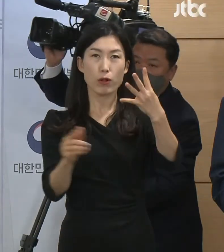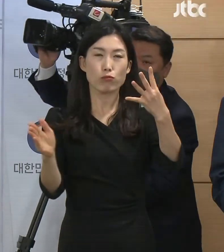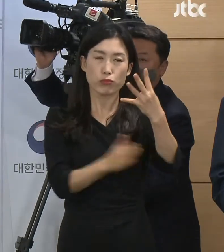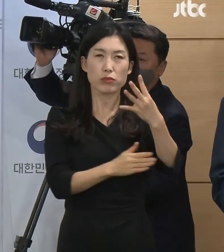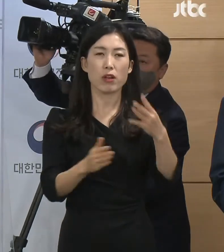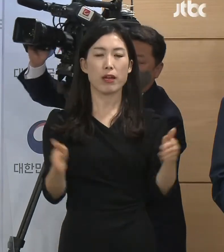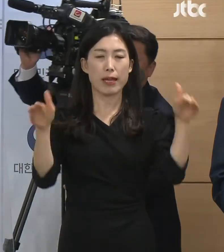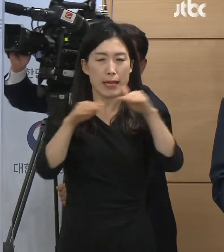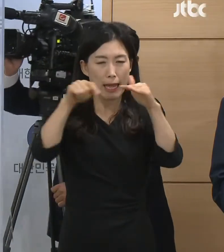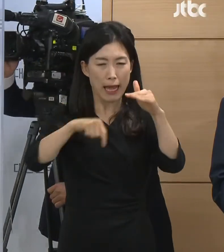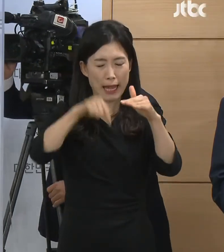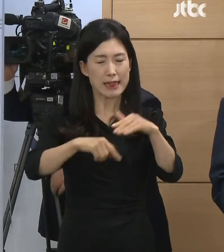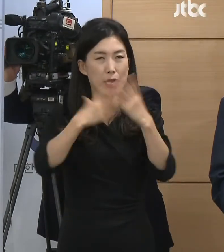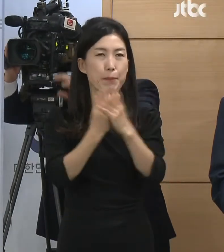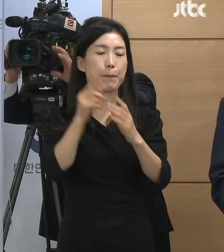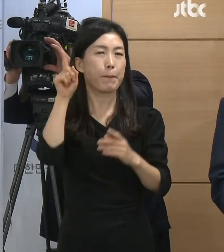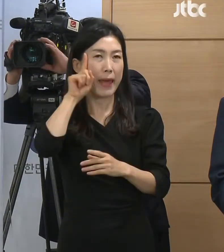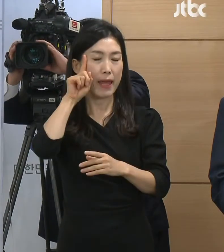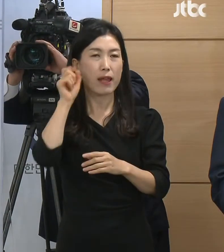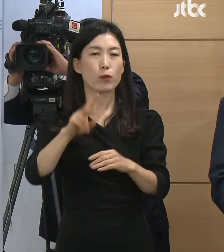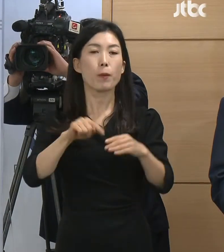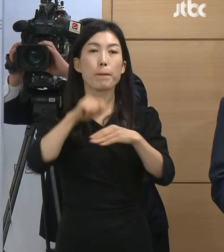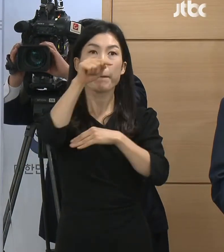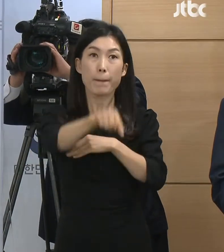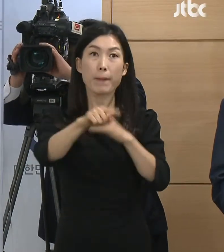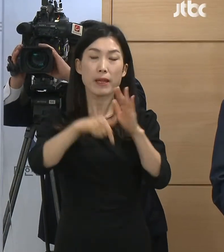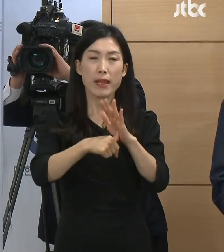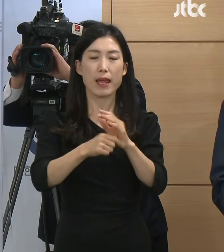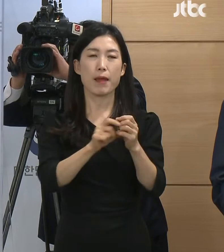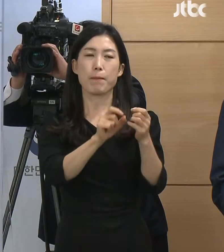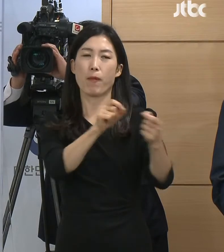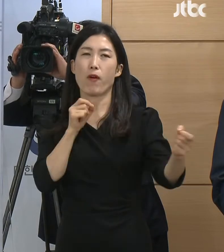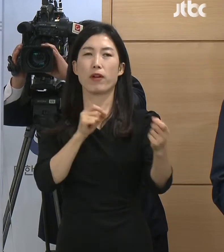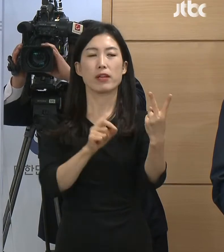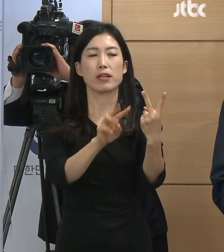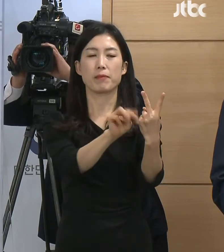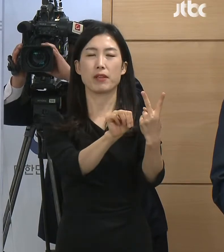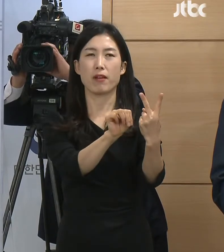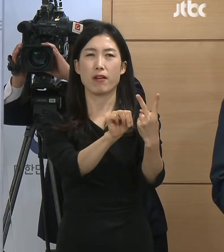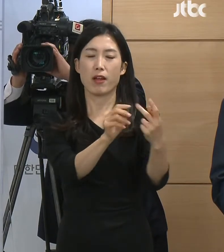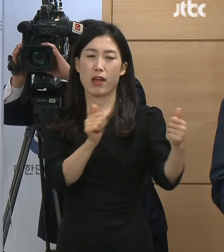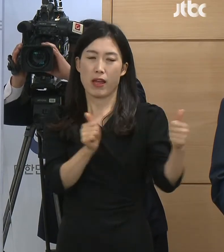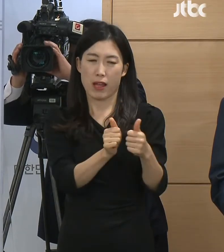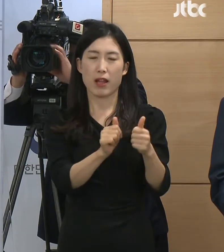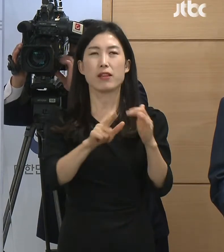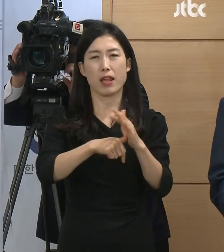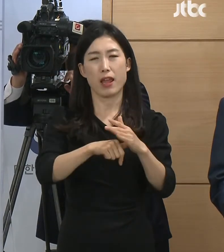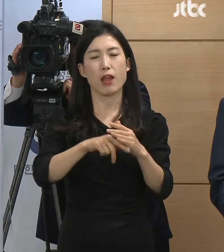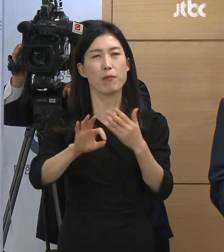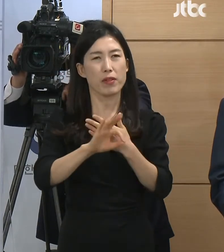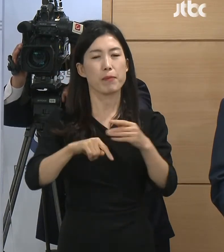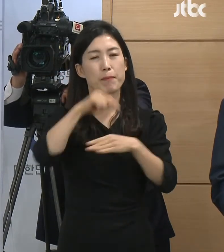전체와 2m 이내 거리 두기가 어려운 실외까지 확대되었습니다.